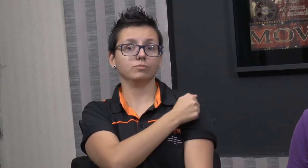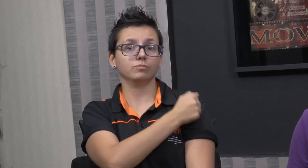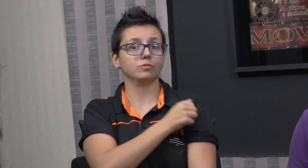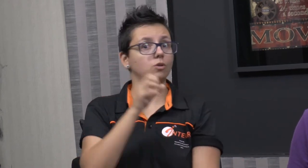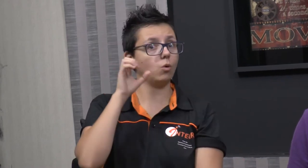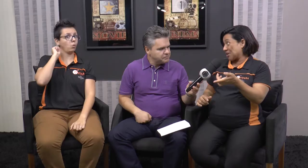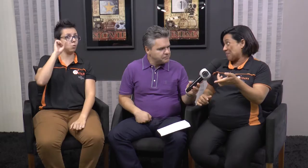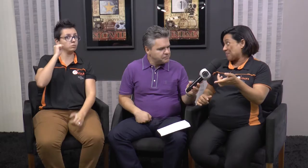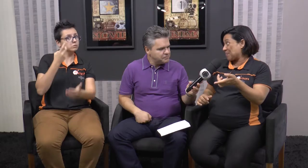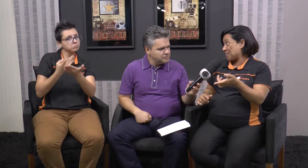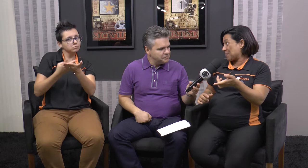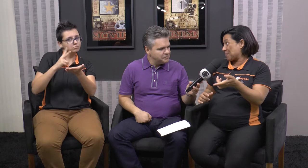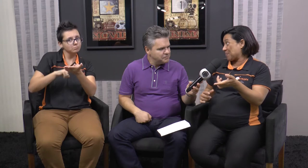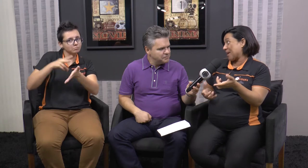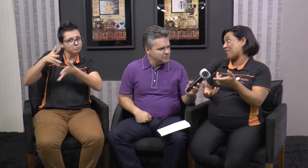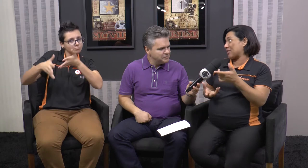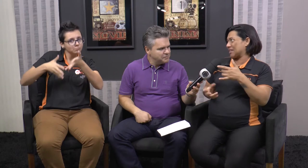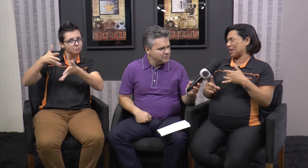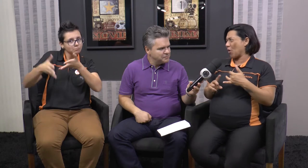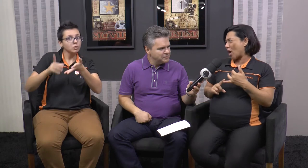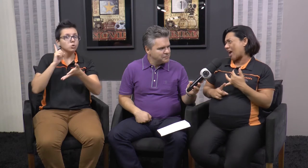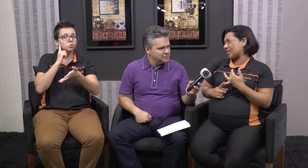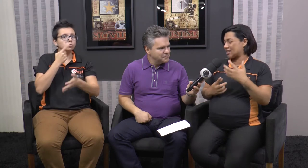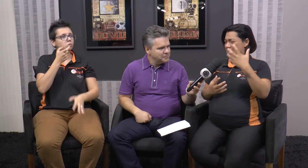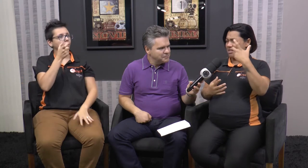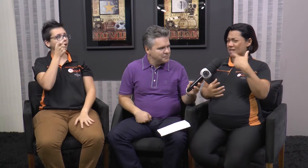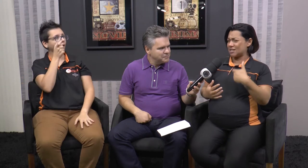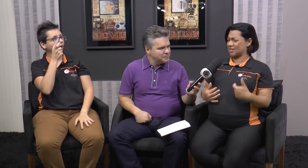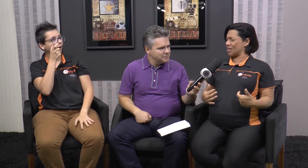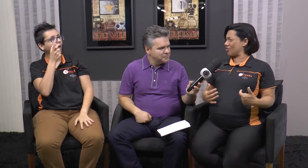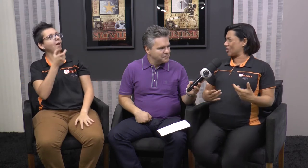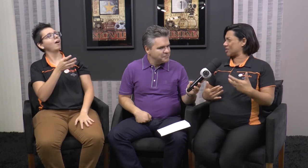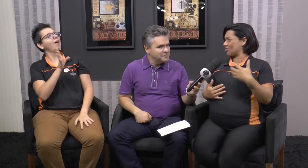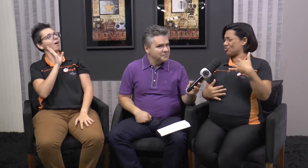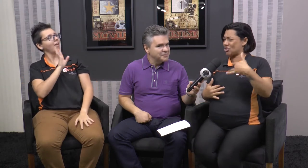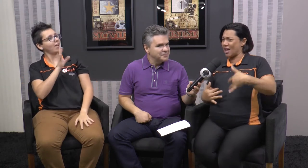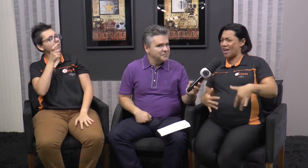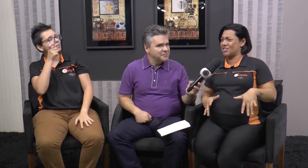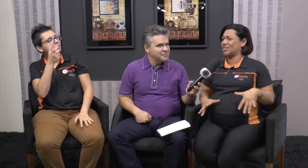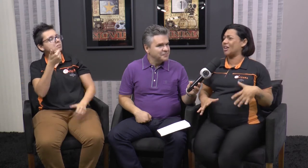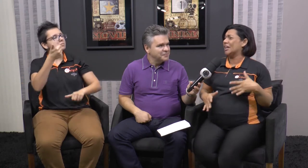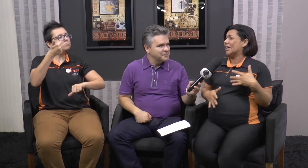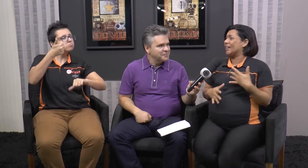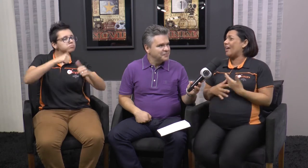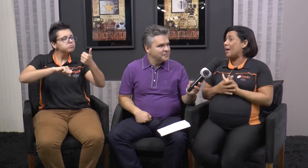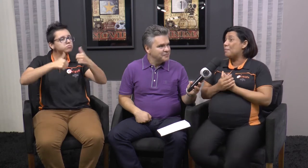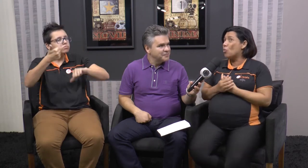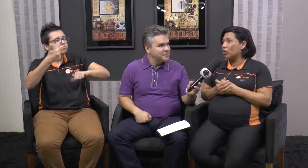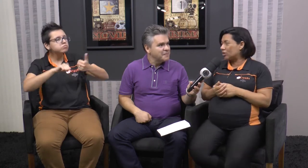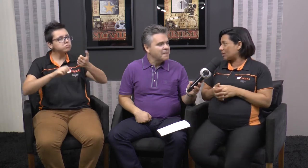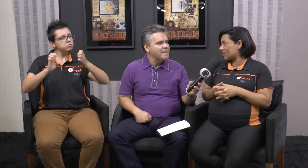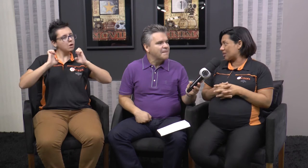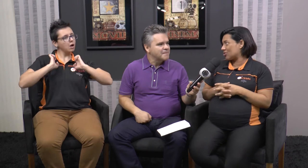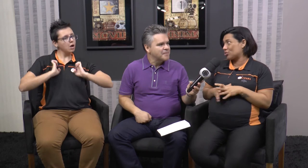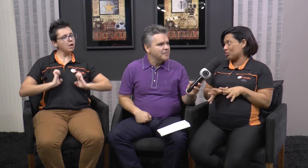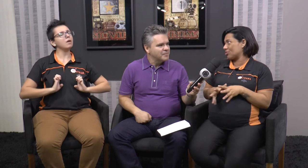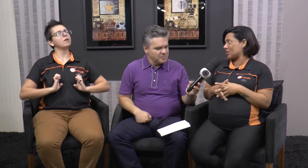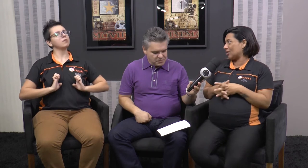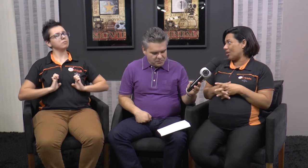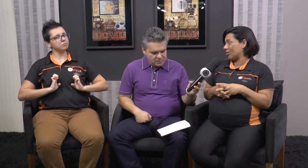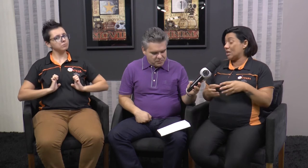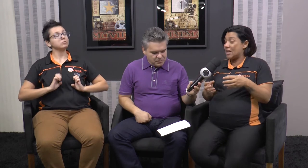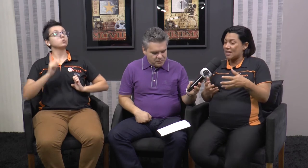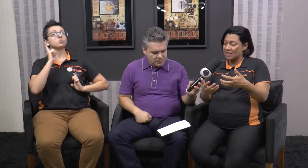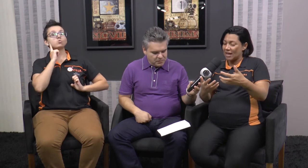surdos vão assistir pra ver se tá correta a sinalização, questão de ética, né? É muito interessante, os